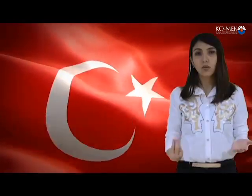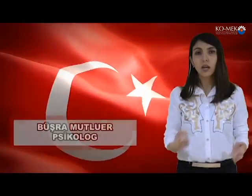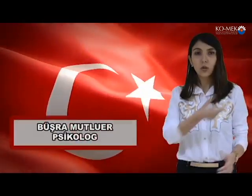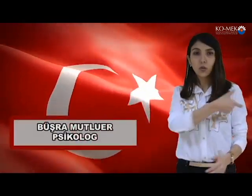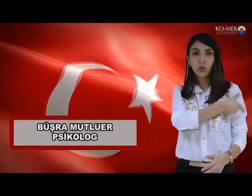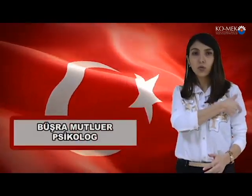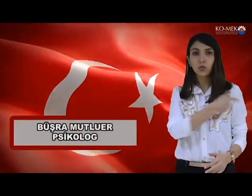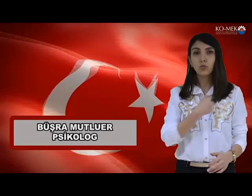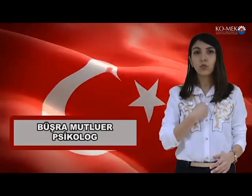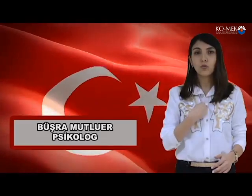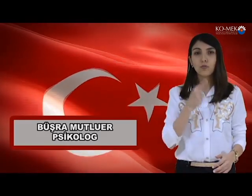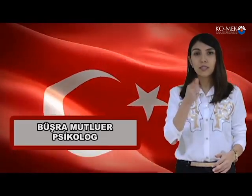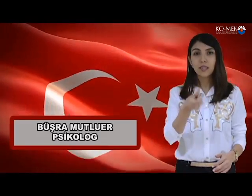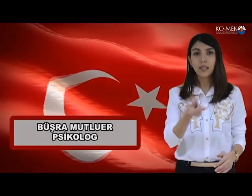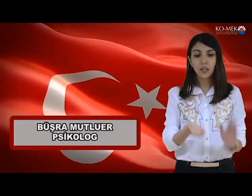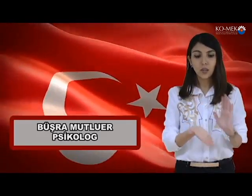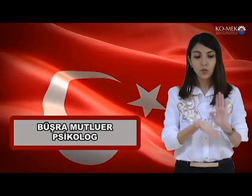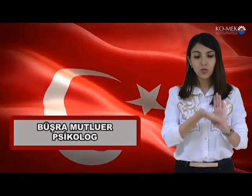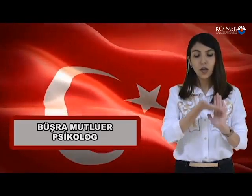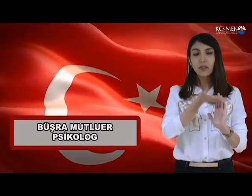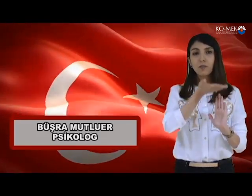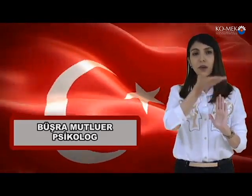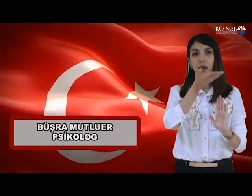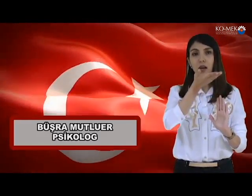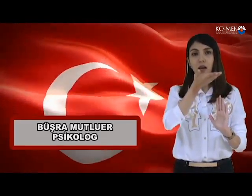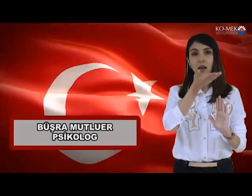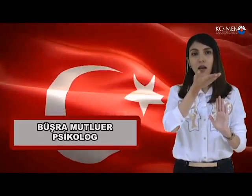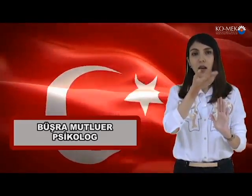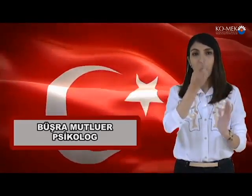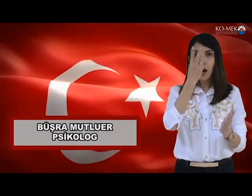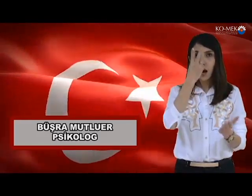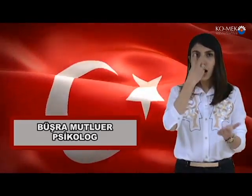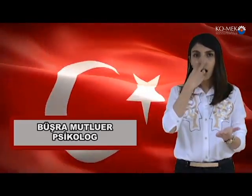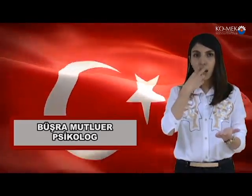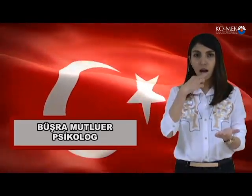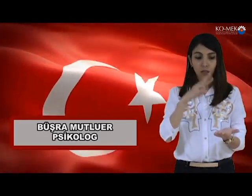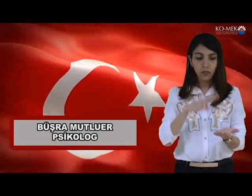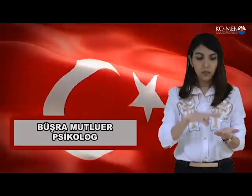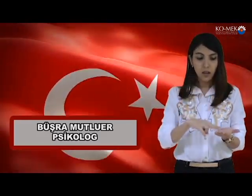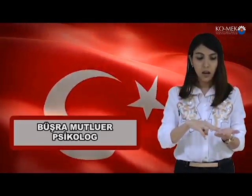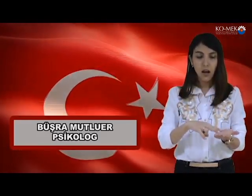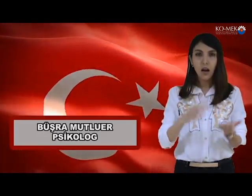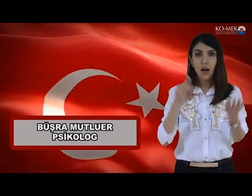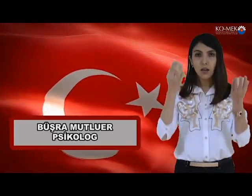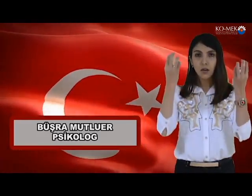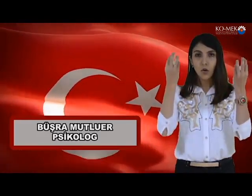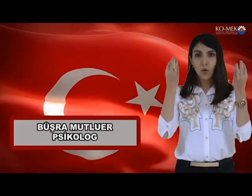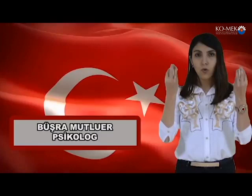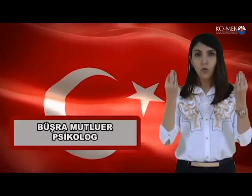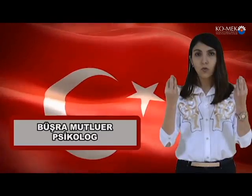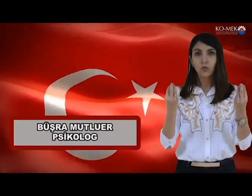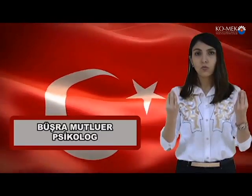Yurdum seni yüceltmeye, Atlar olsun.